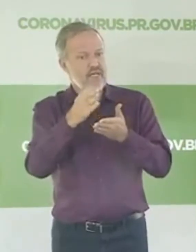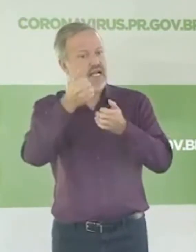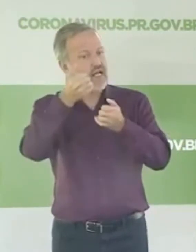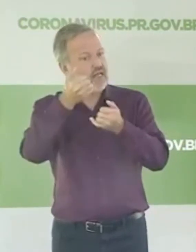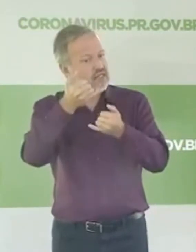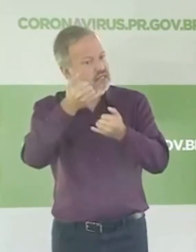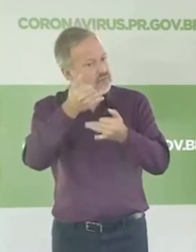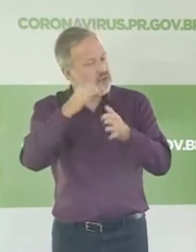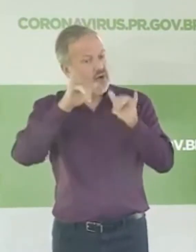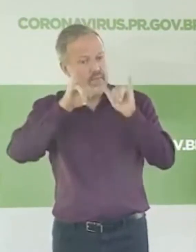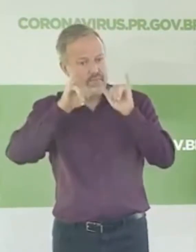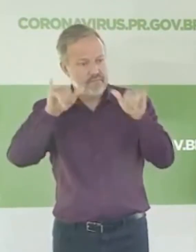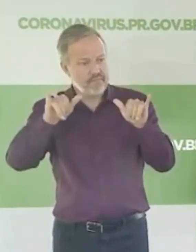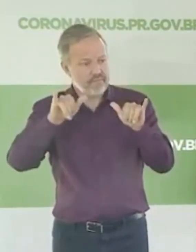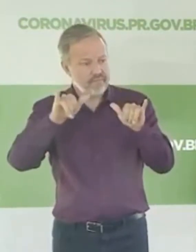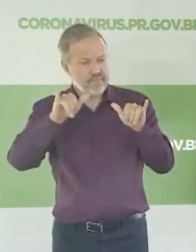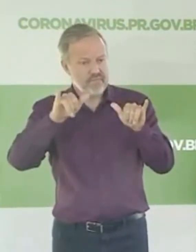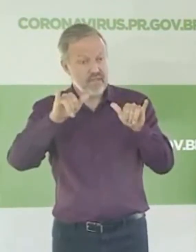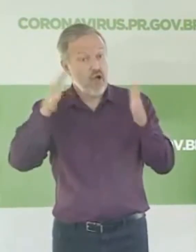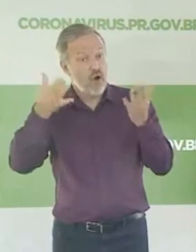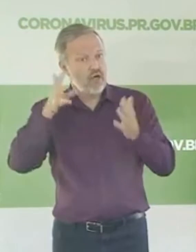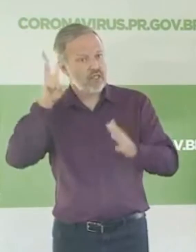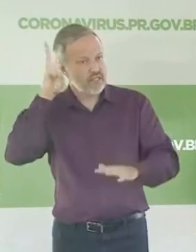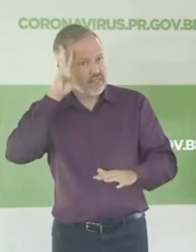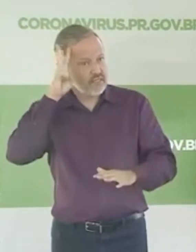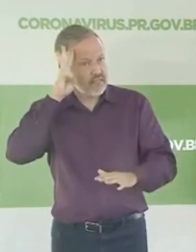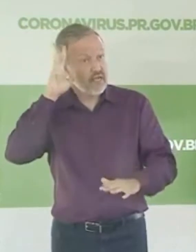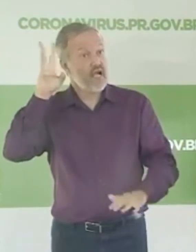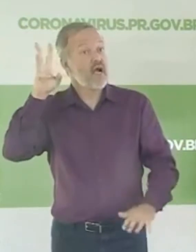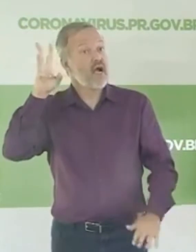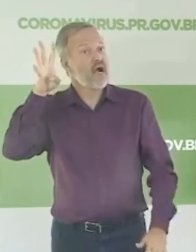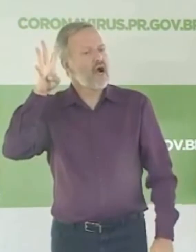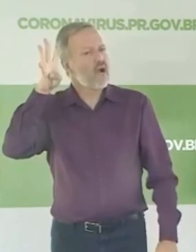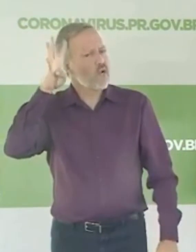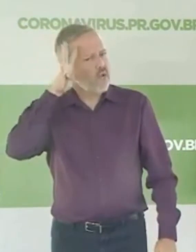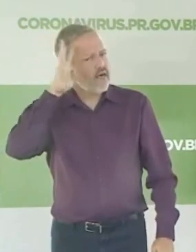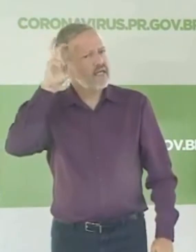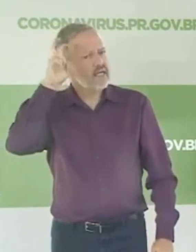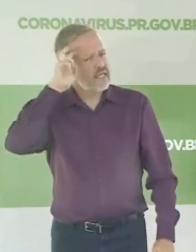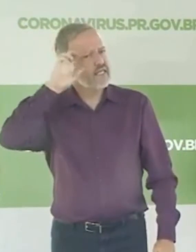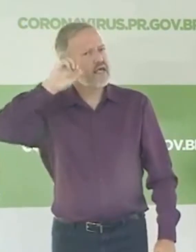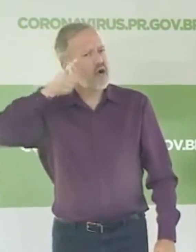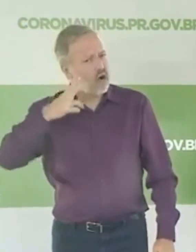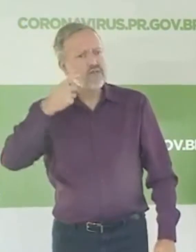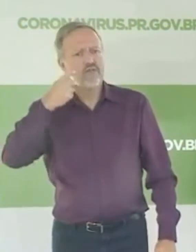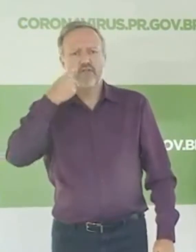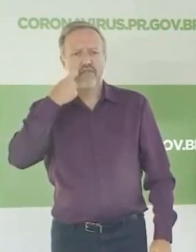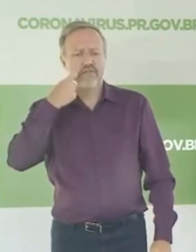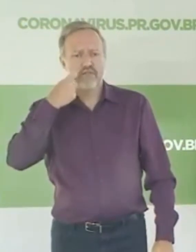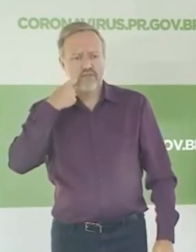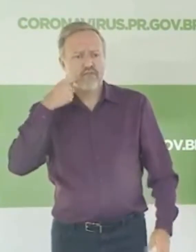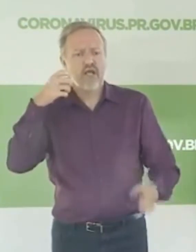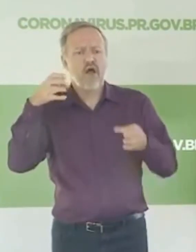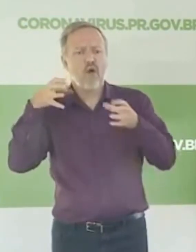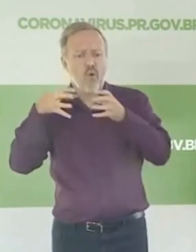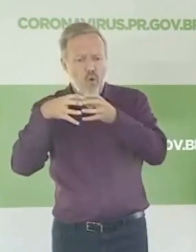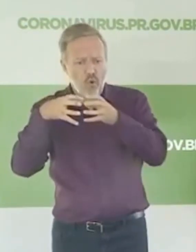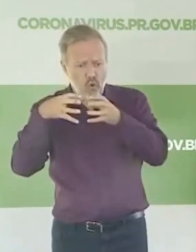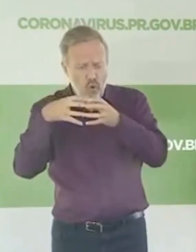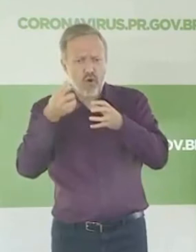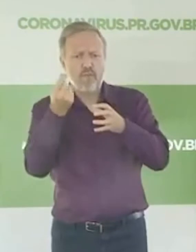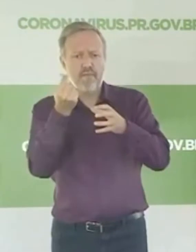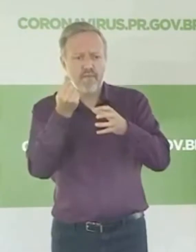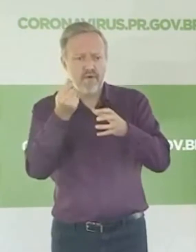nós vamos, hoje é terça-feira, quarta ou quinta-feira, mais tarde, sexta-feira, assim que a nossa equipe econômica, junto